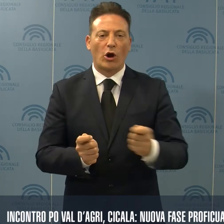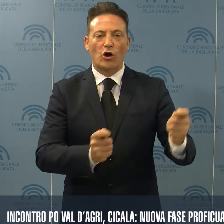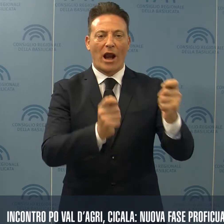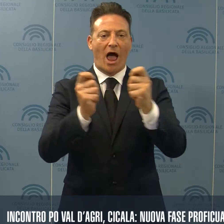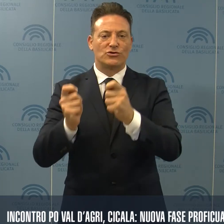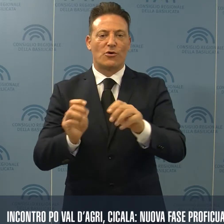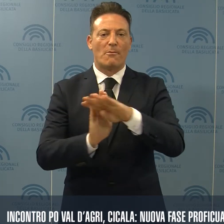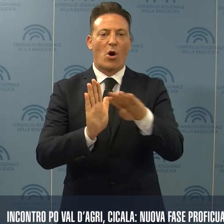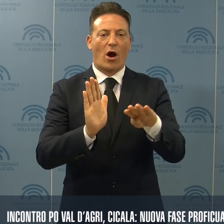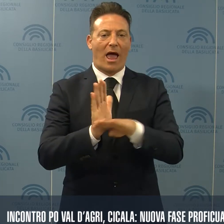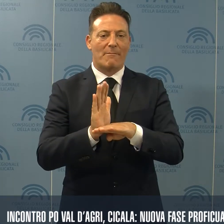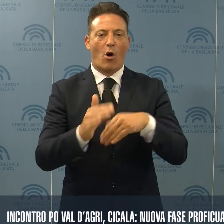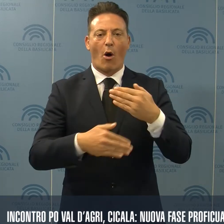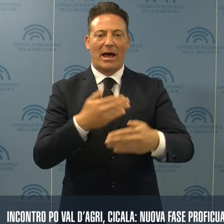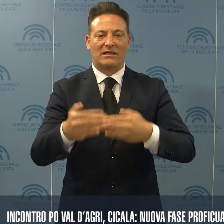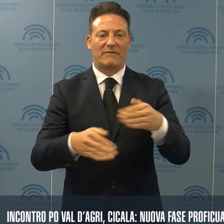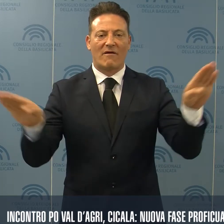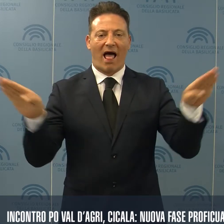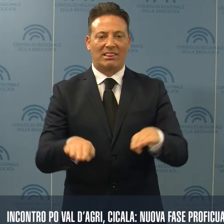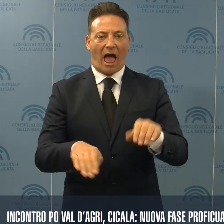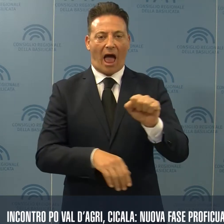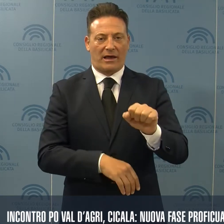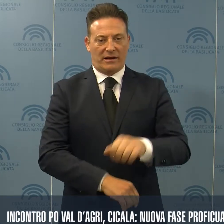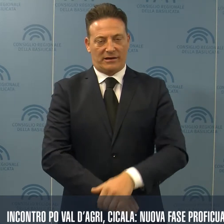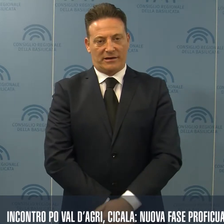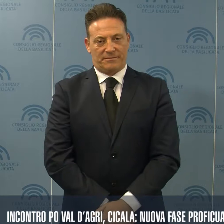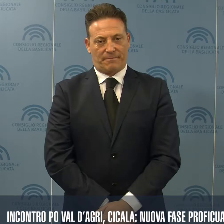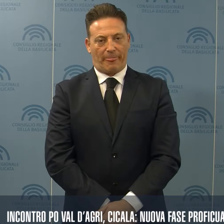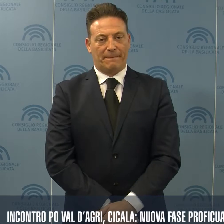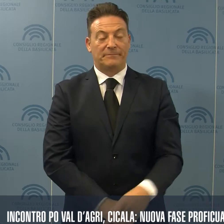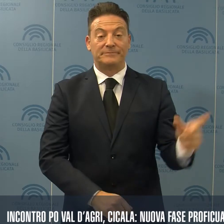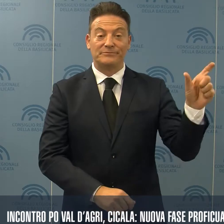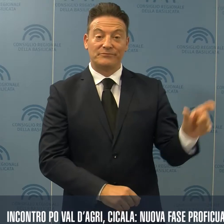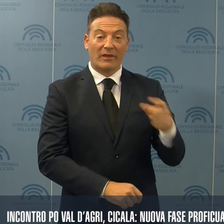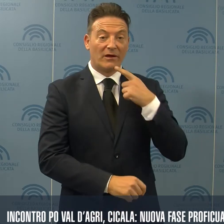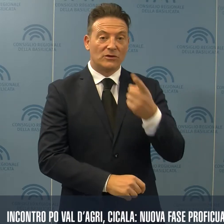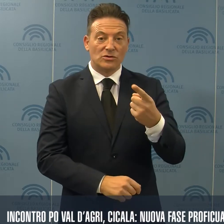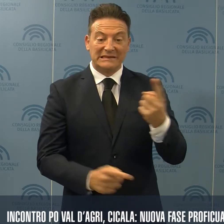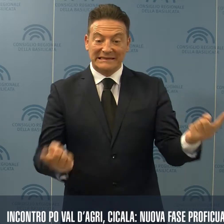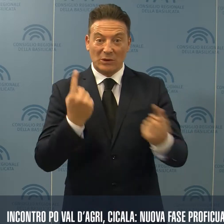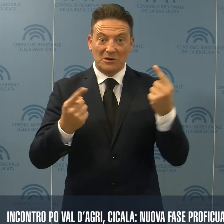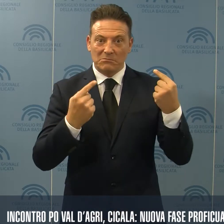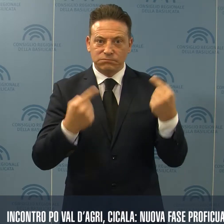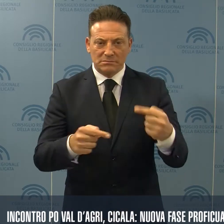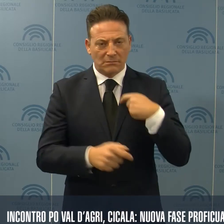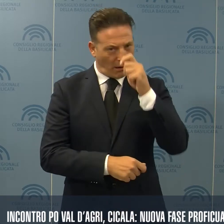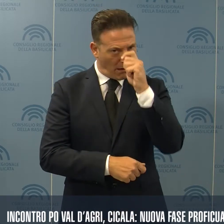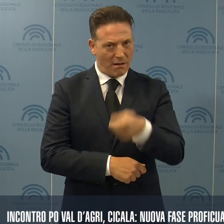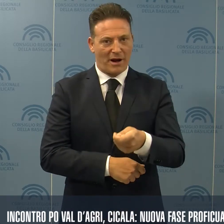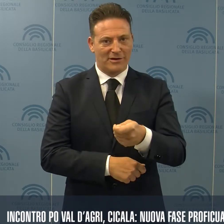programma operativo Valdagri. Apprezzo questa nuova fase, ha sottolineato, che affronta